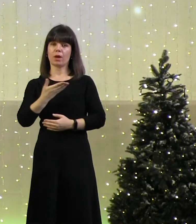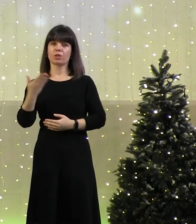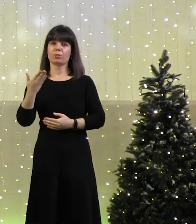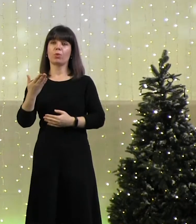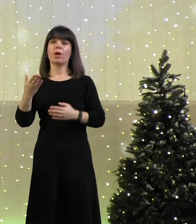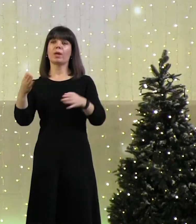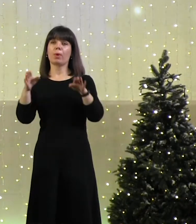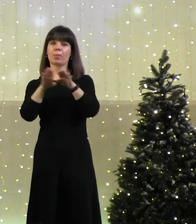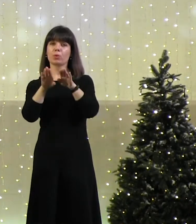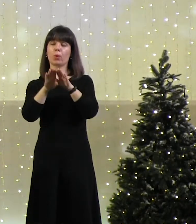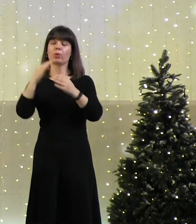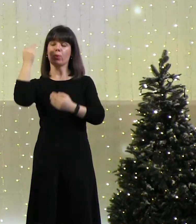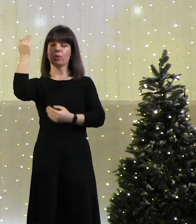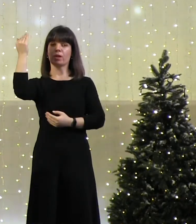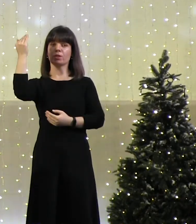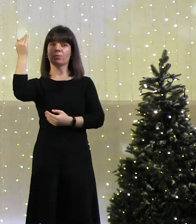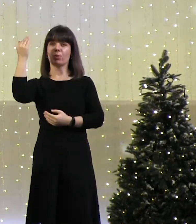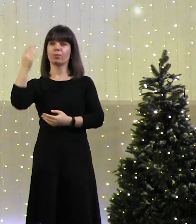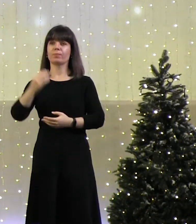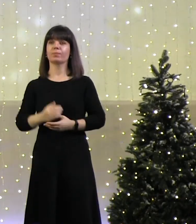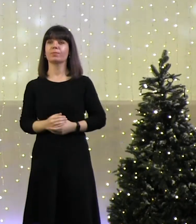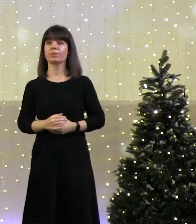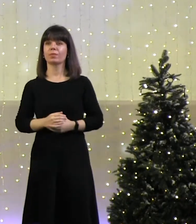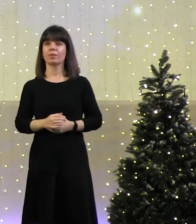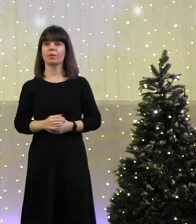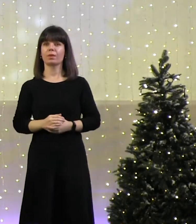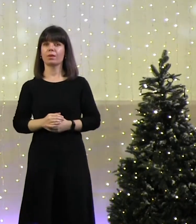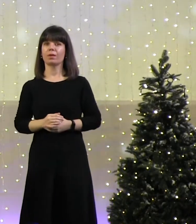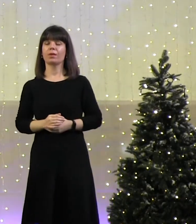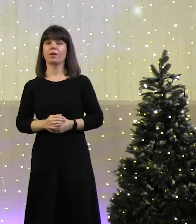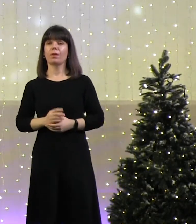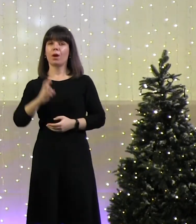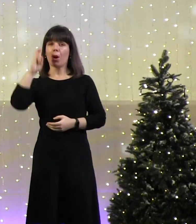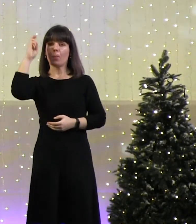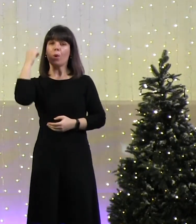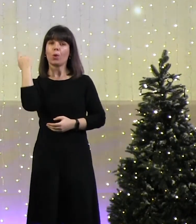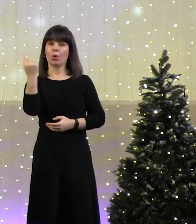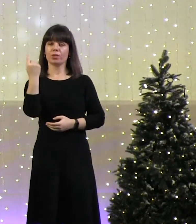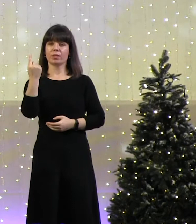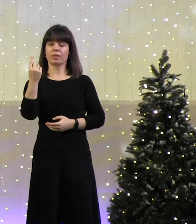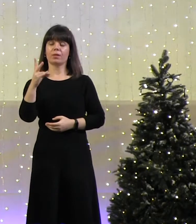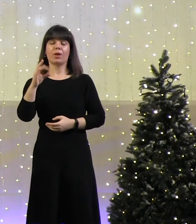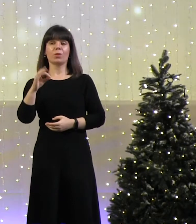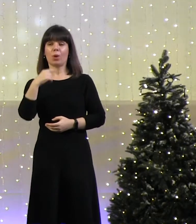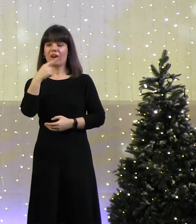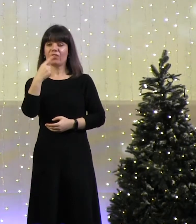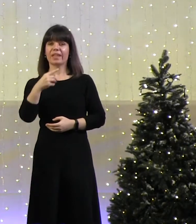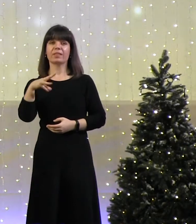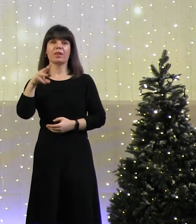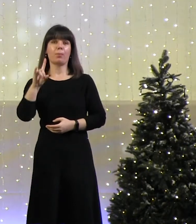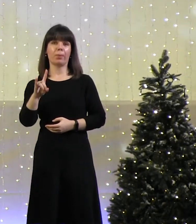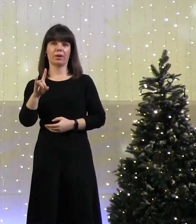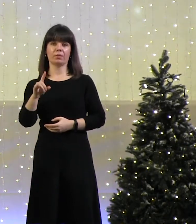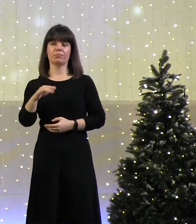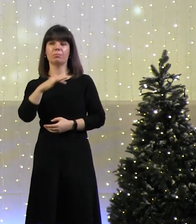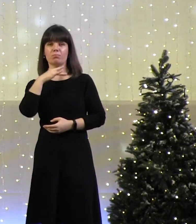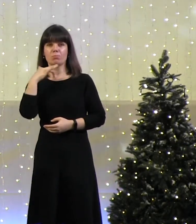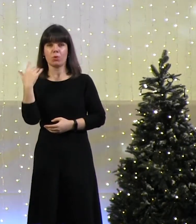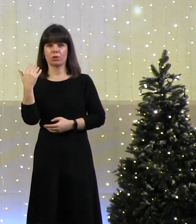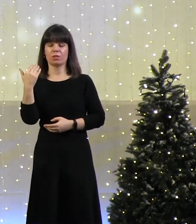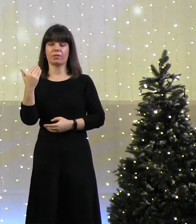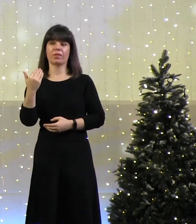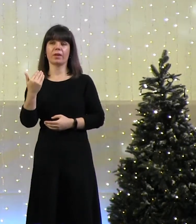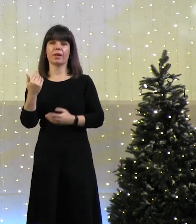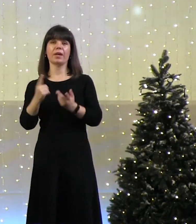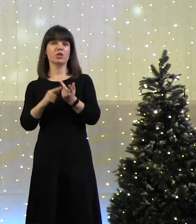Этот текст говорит о том, что Бог один, но о себе он говорит, что мы, множественное число, мы